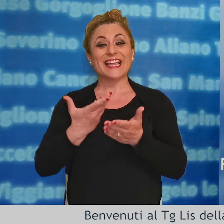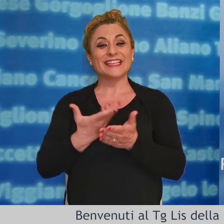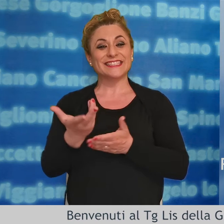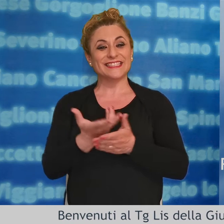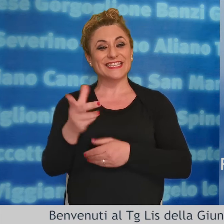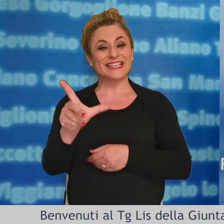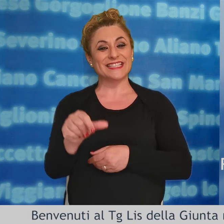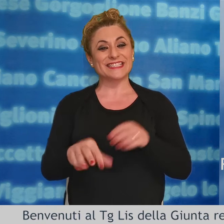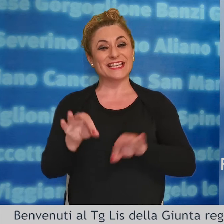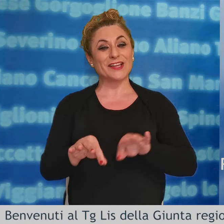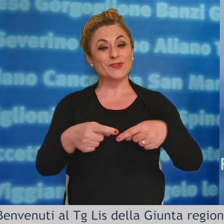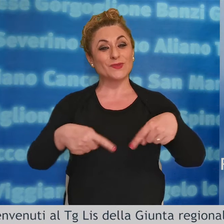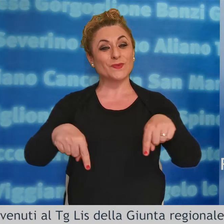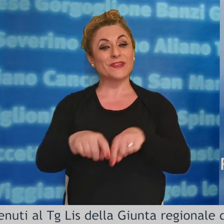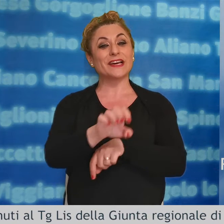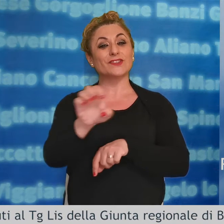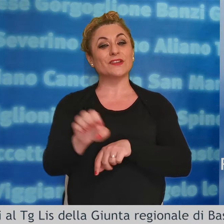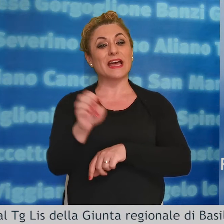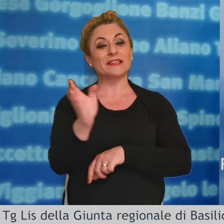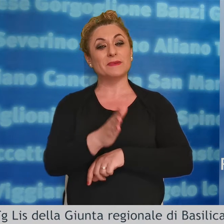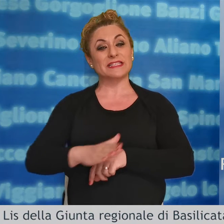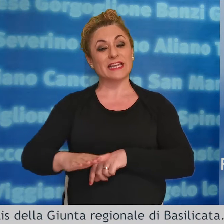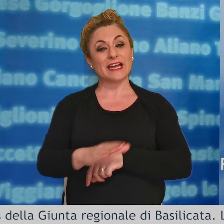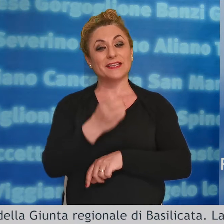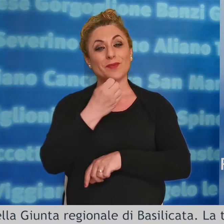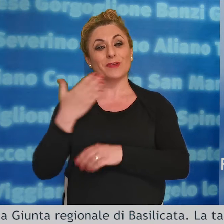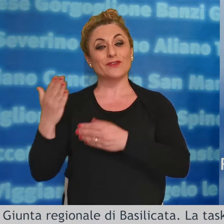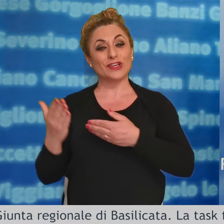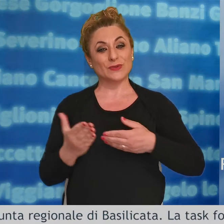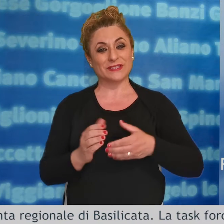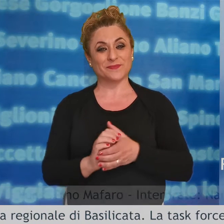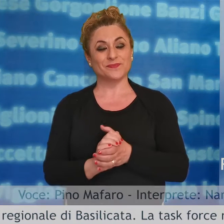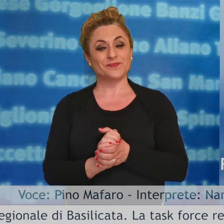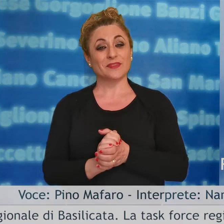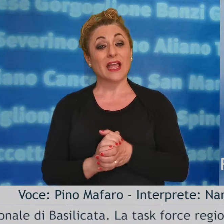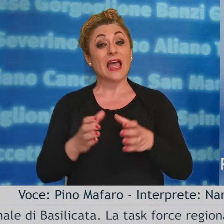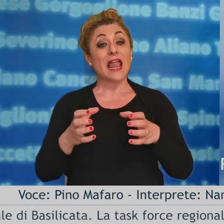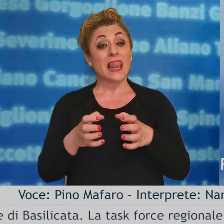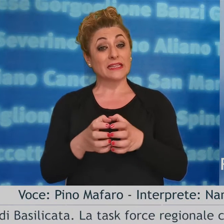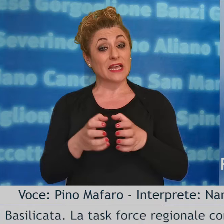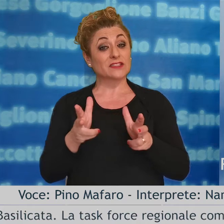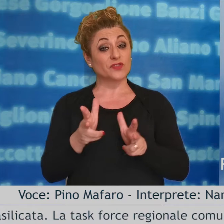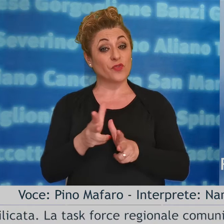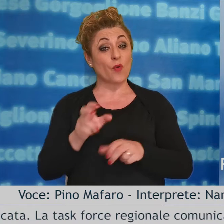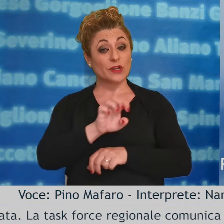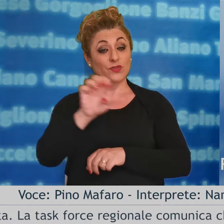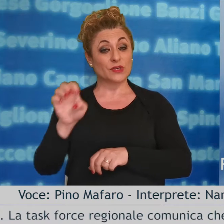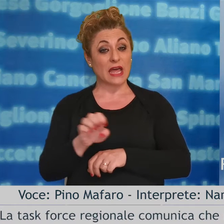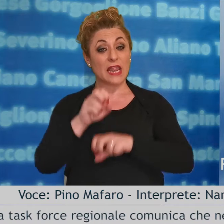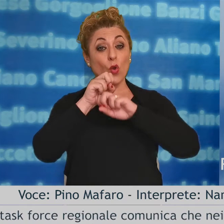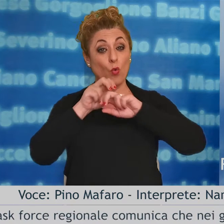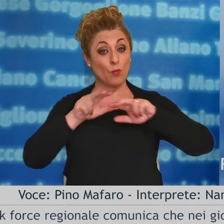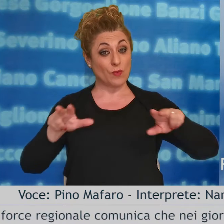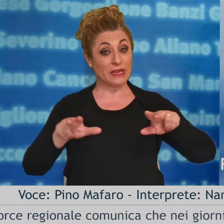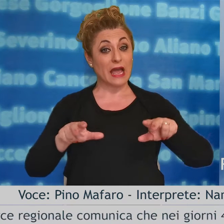Benvenuti al TG LIS della Giunta regionale di Basilicata. La Task Force regionale